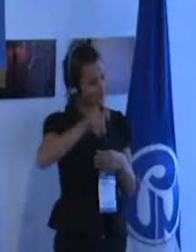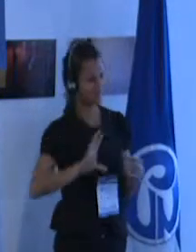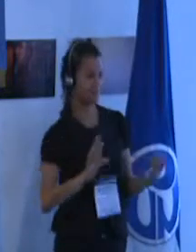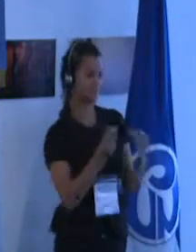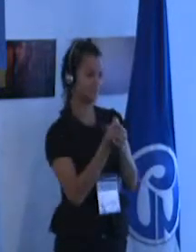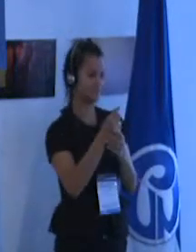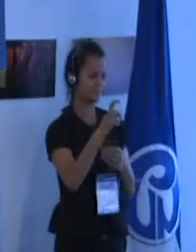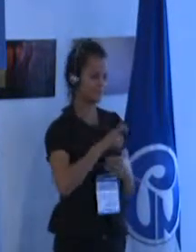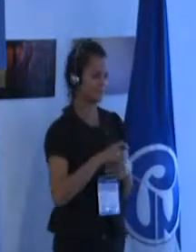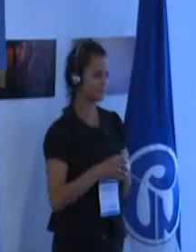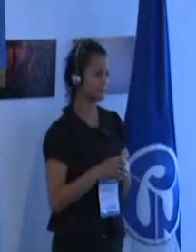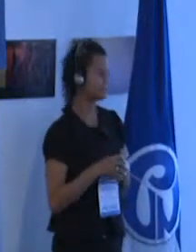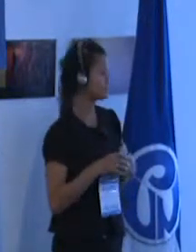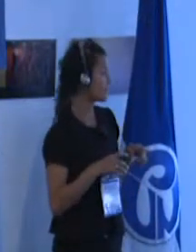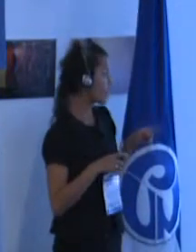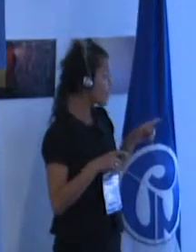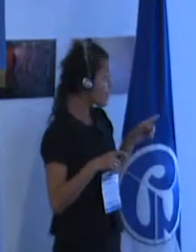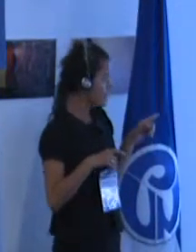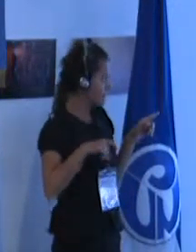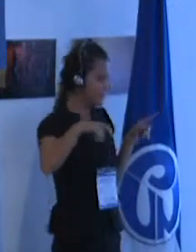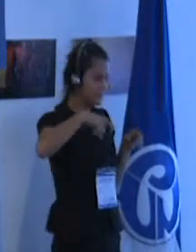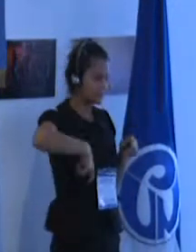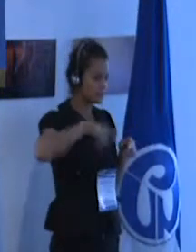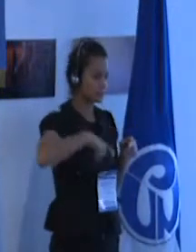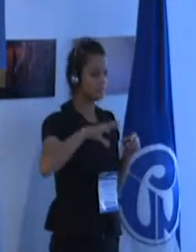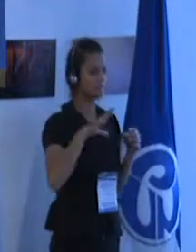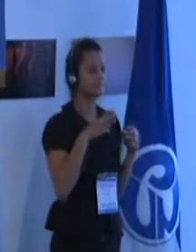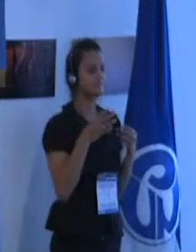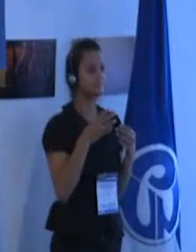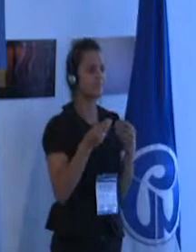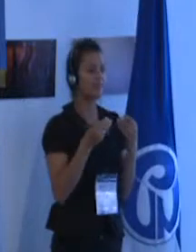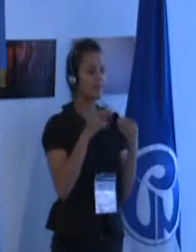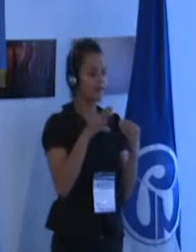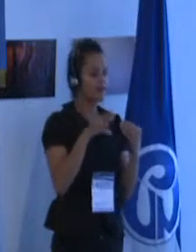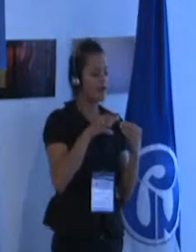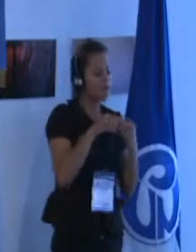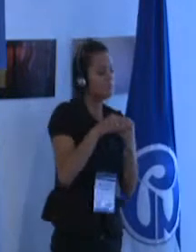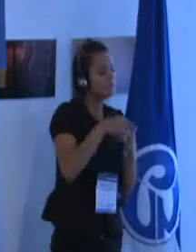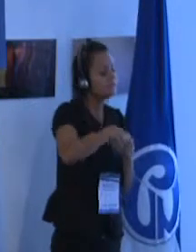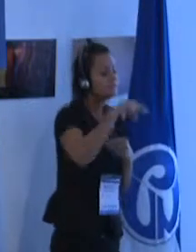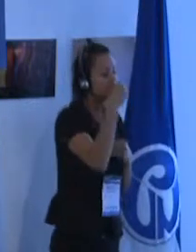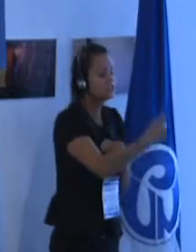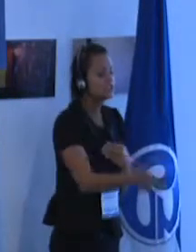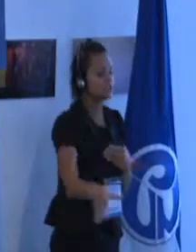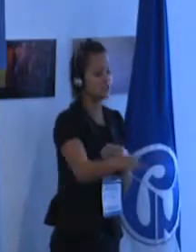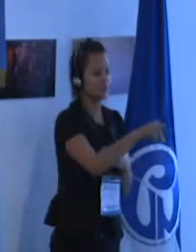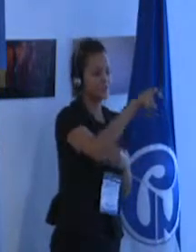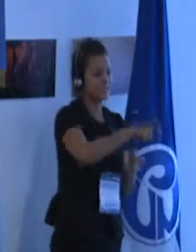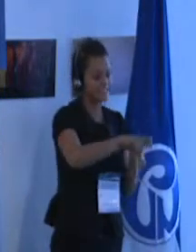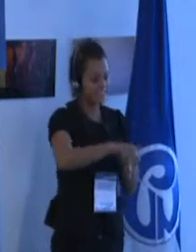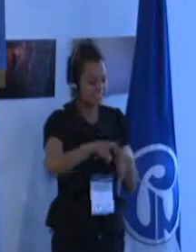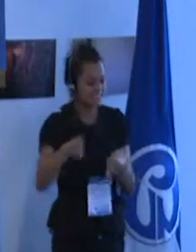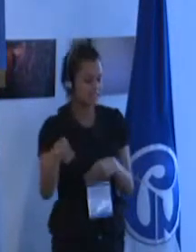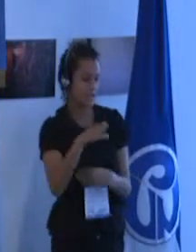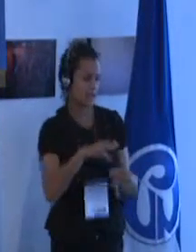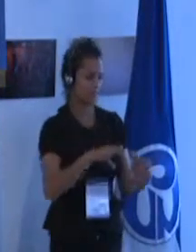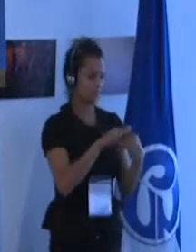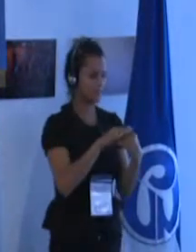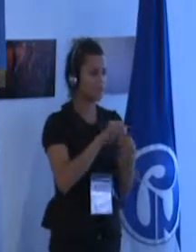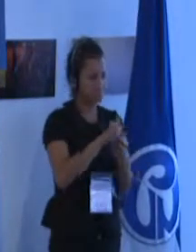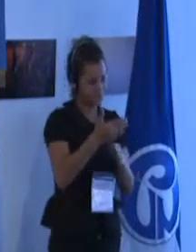se adapta a las necesidades de todos los niños allí también ya lo he